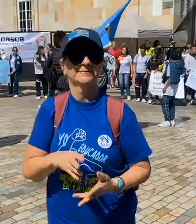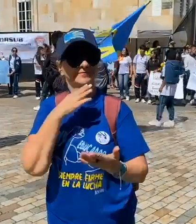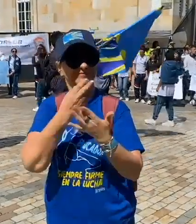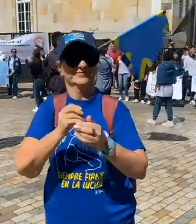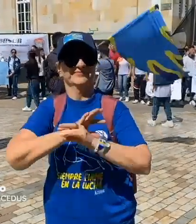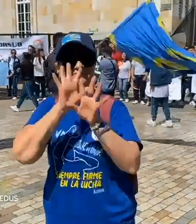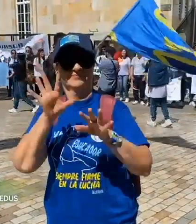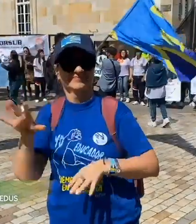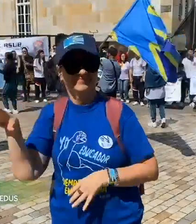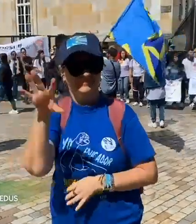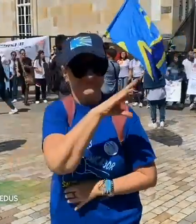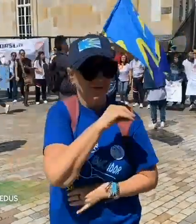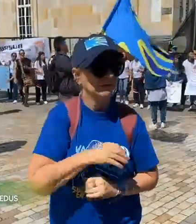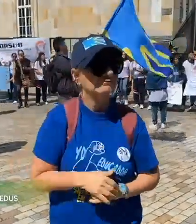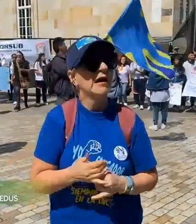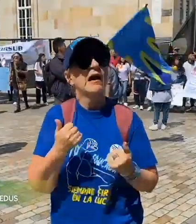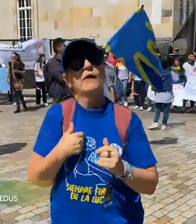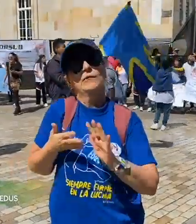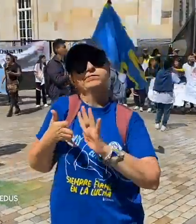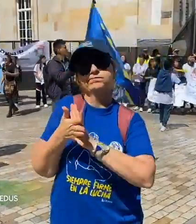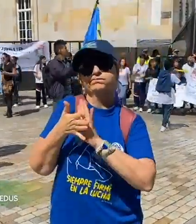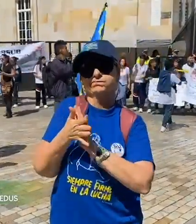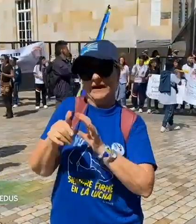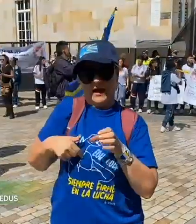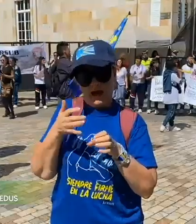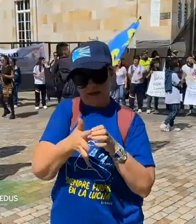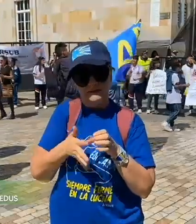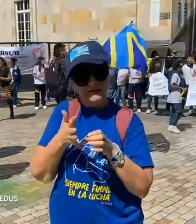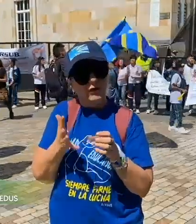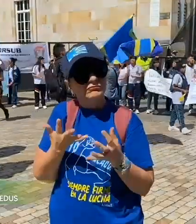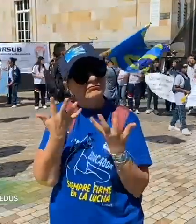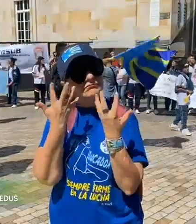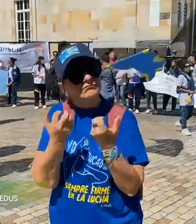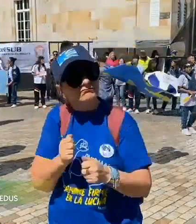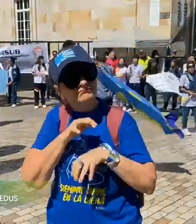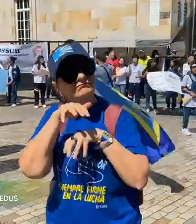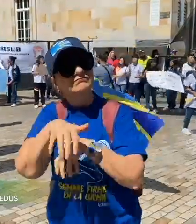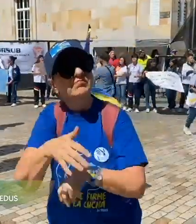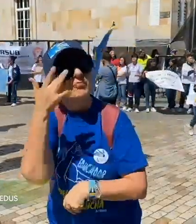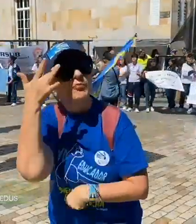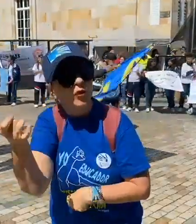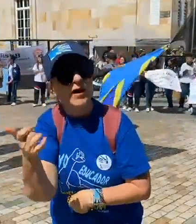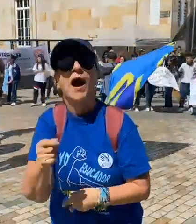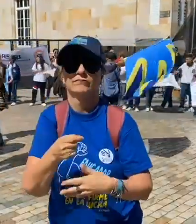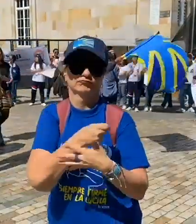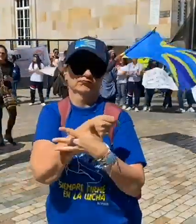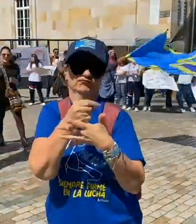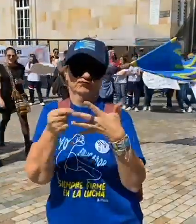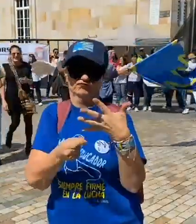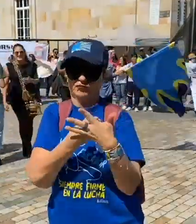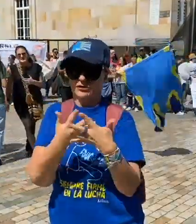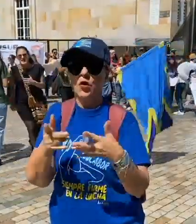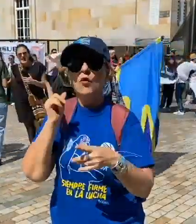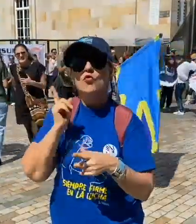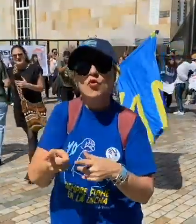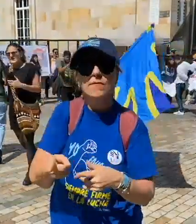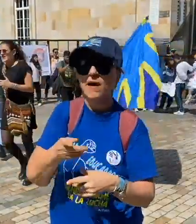Un buen día para todos. Ahora les cuento el propósito de este plantón desde Acedo. Son varias razones.